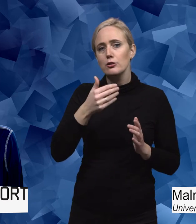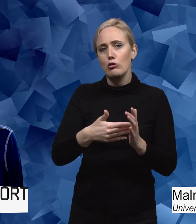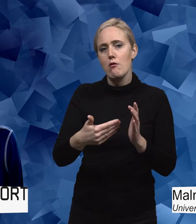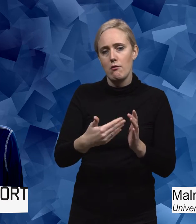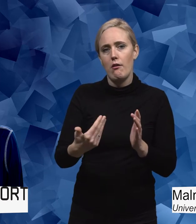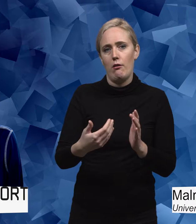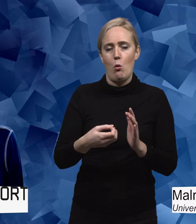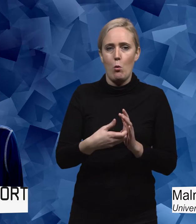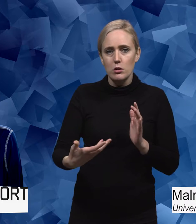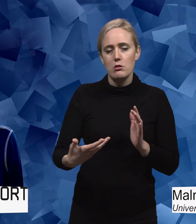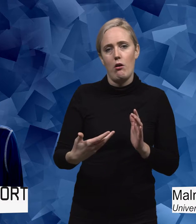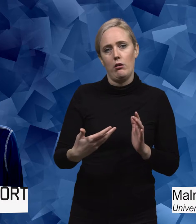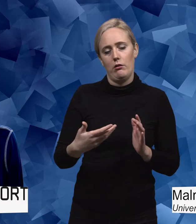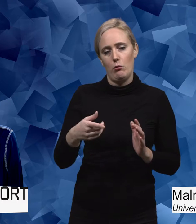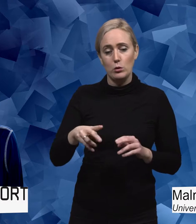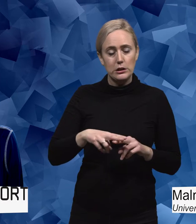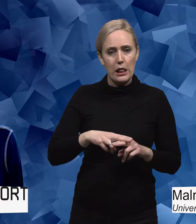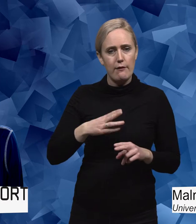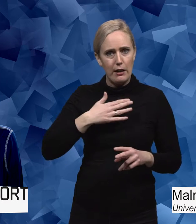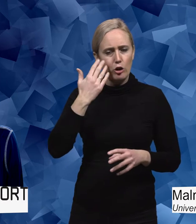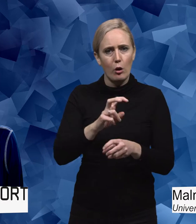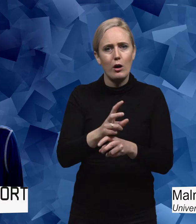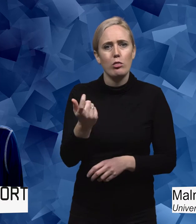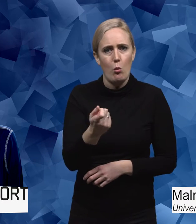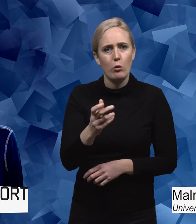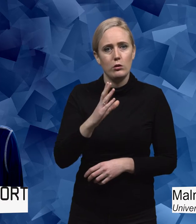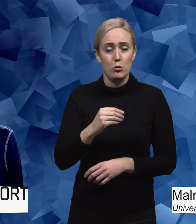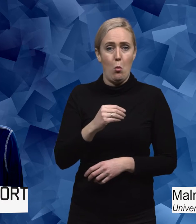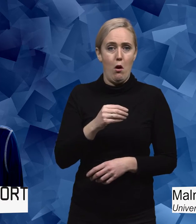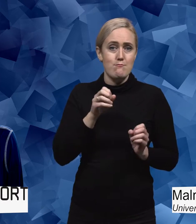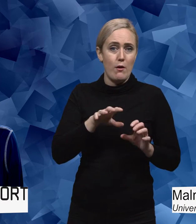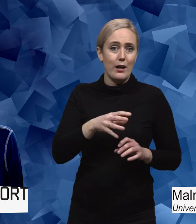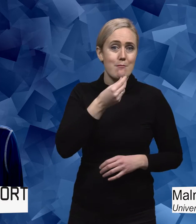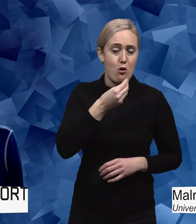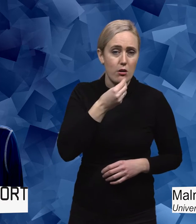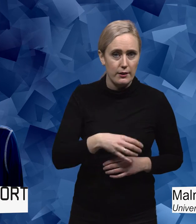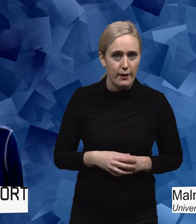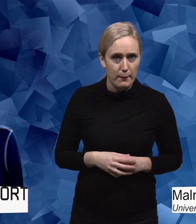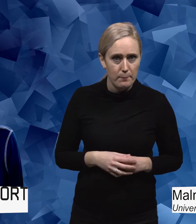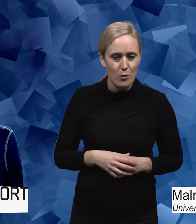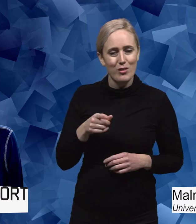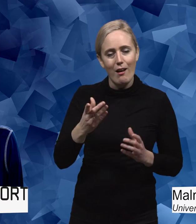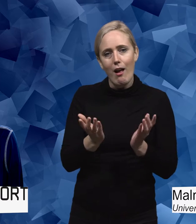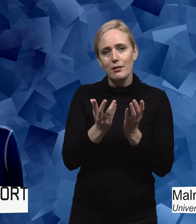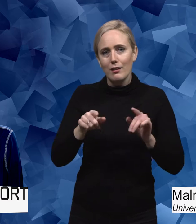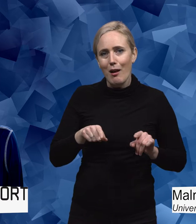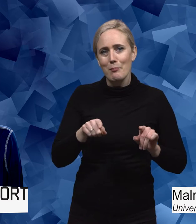kände att hon liksom ville vara bra och kunna kontrollera någonting. Och paradoxalt nog så hände det här samtidigt som hon